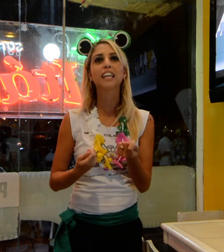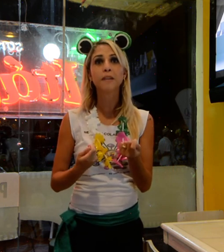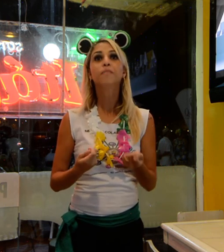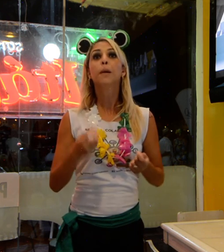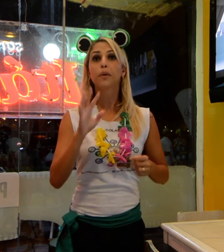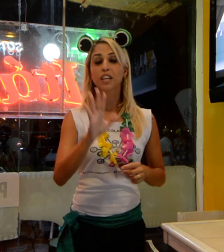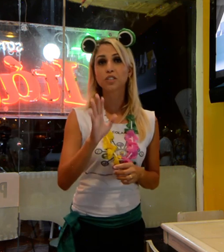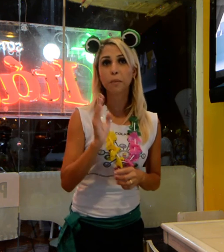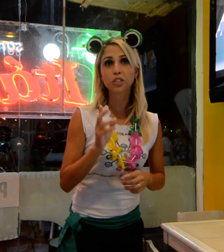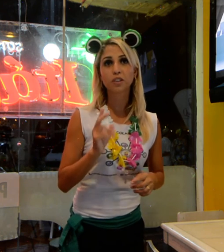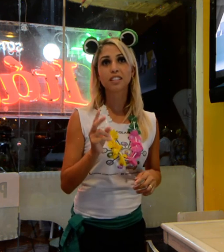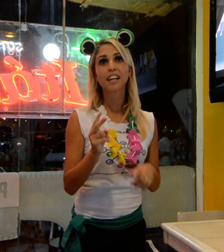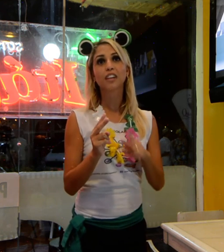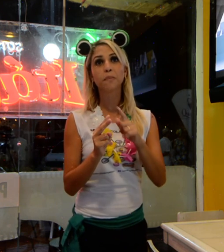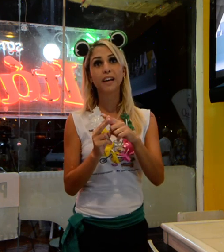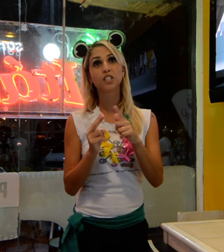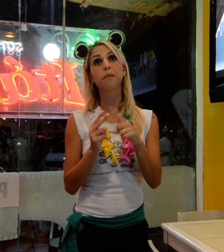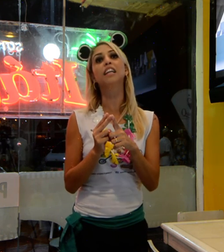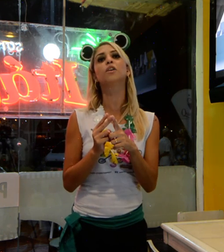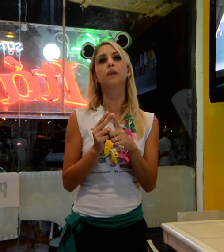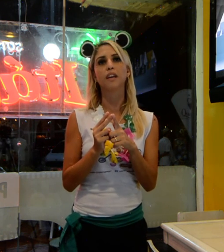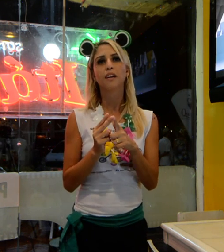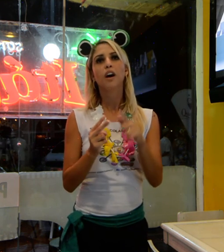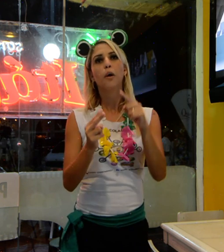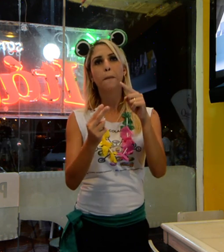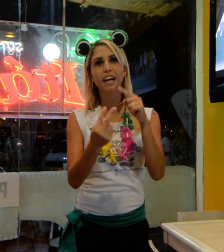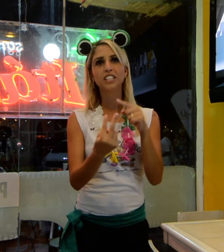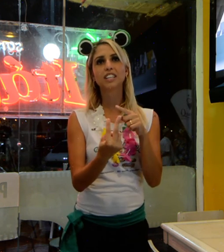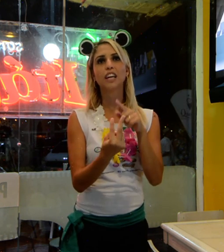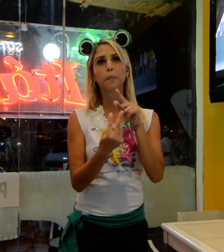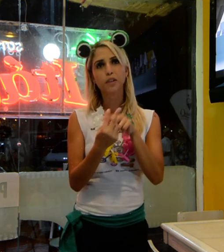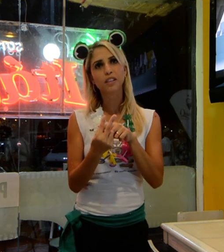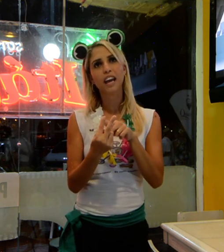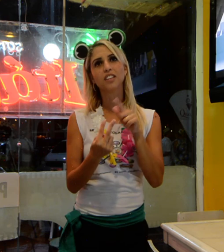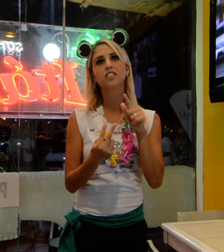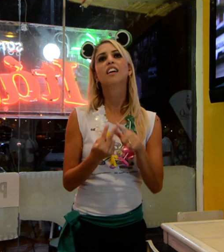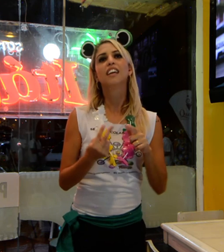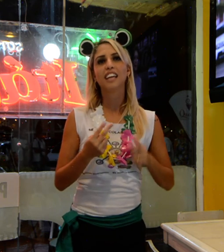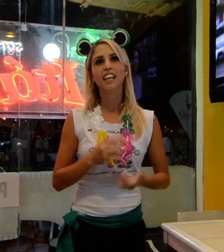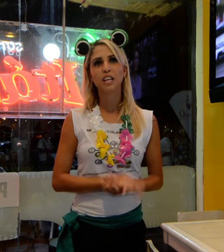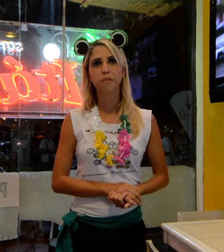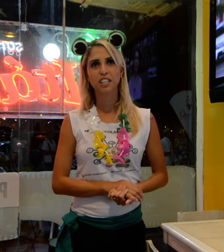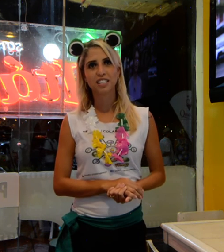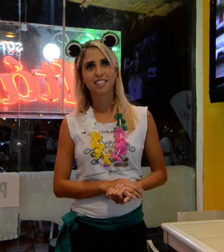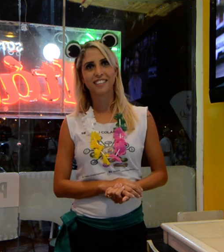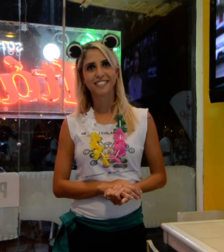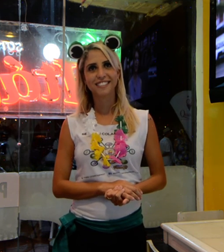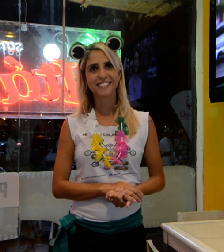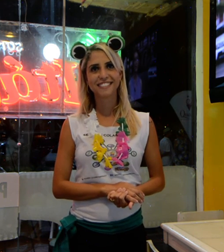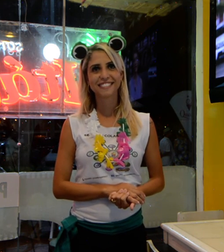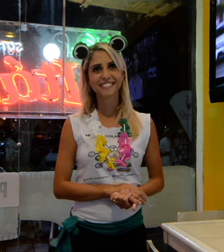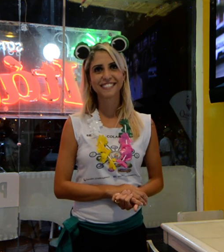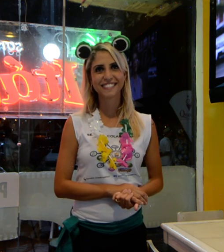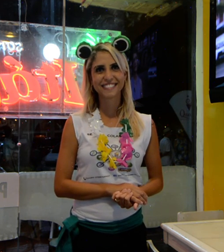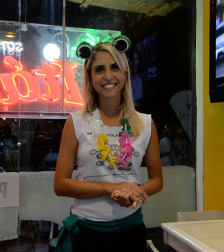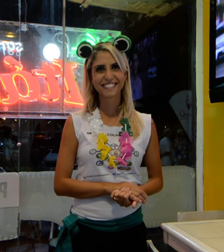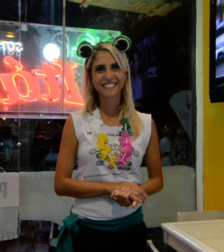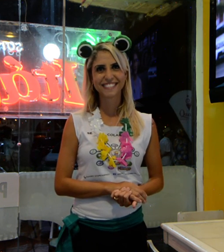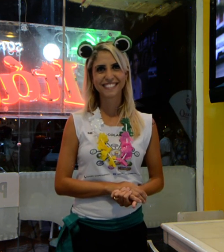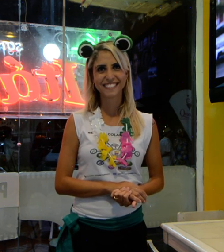Então, eu queria que você terminasse aqui